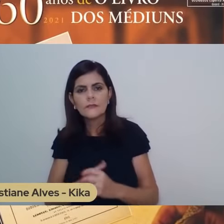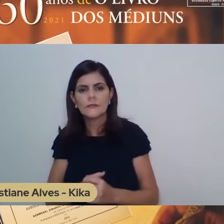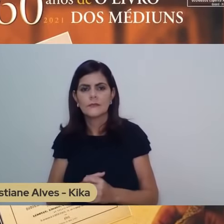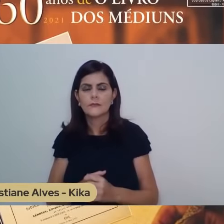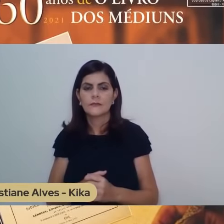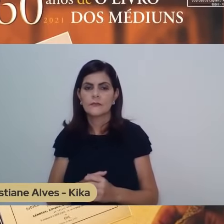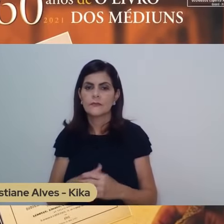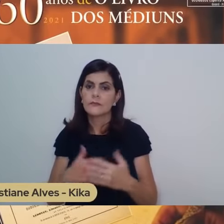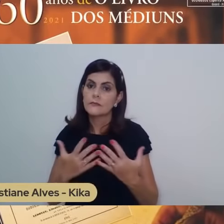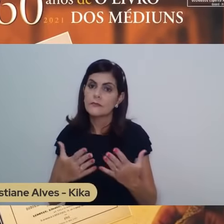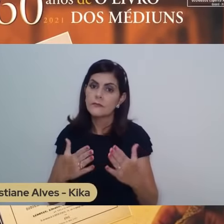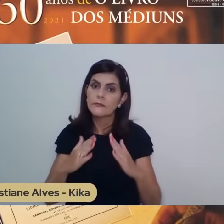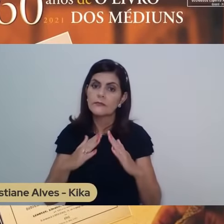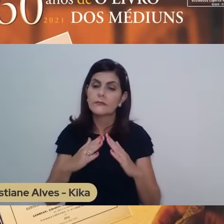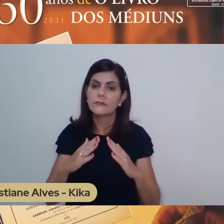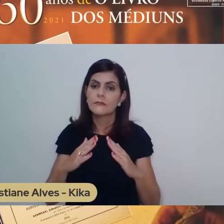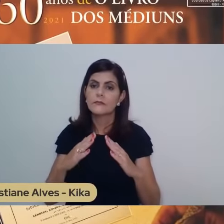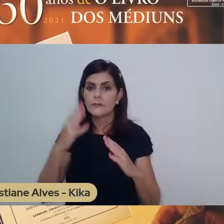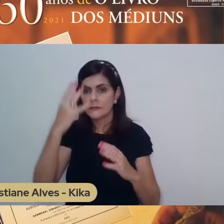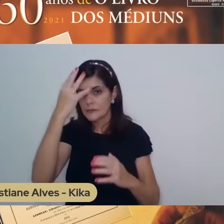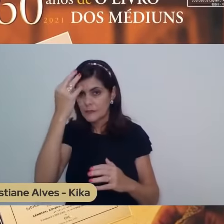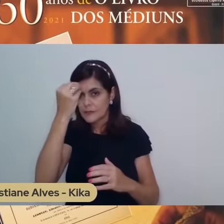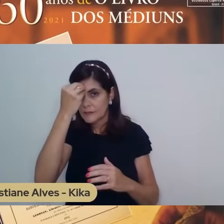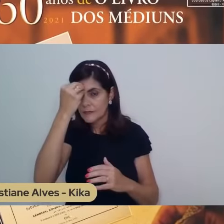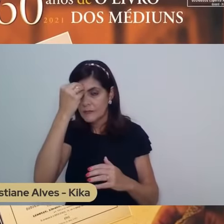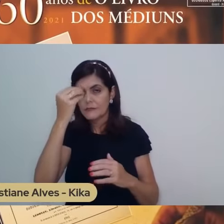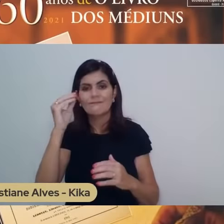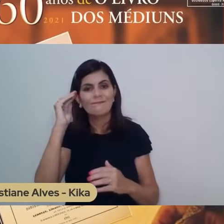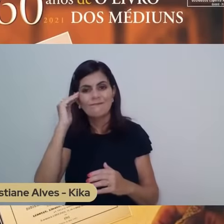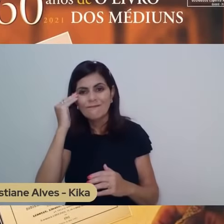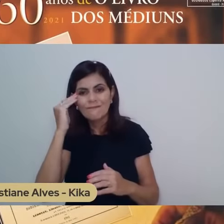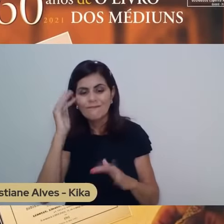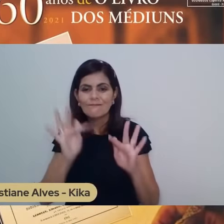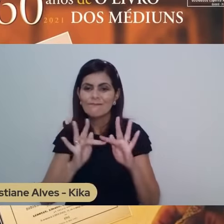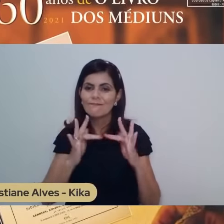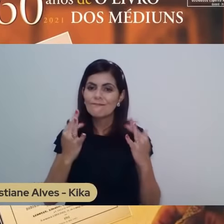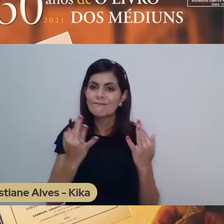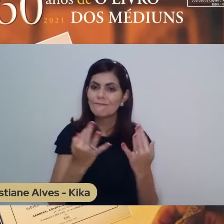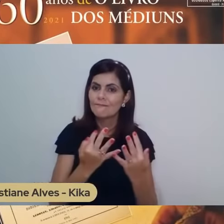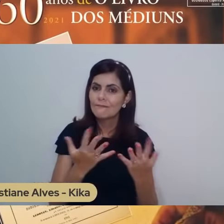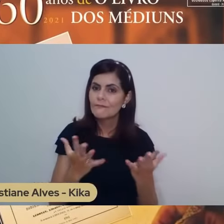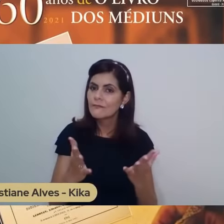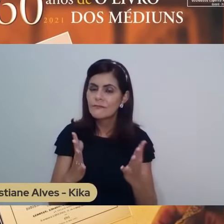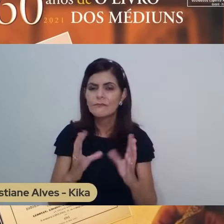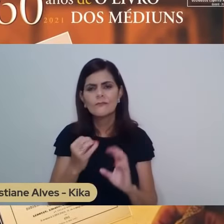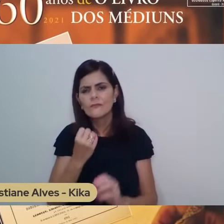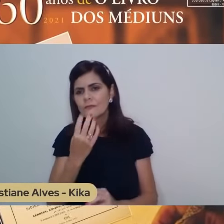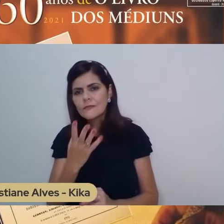compreensão dos familiares, no trabalho que realiza, siga servindo, seu exemplo há de falar por si.